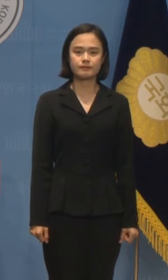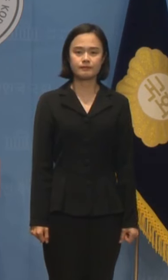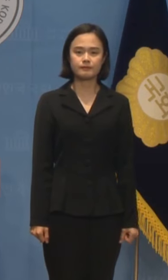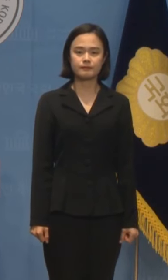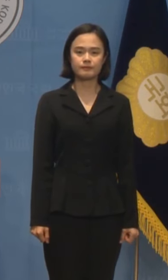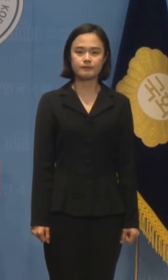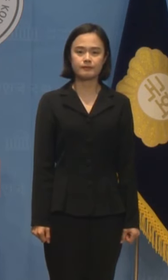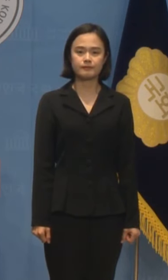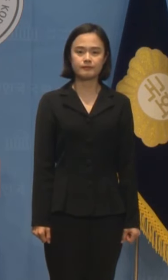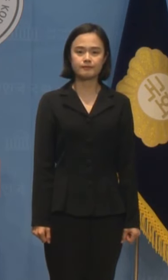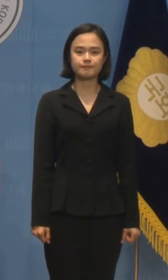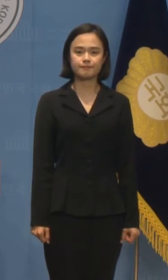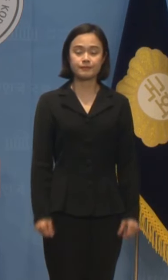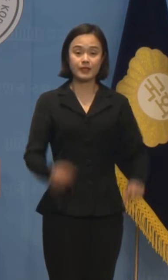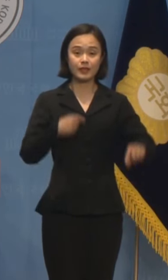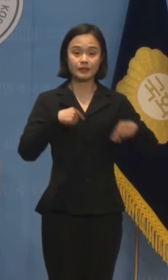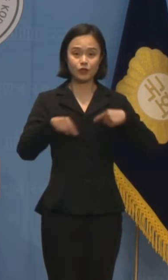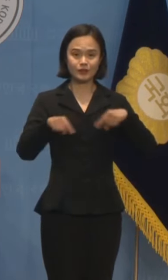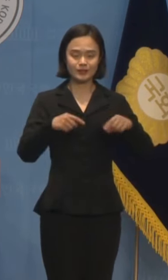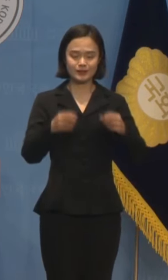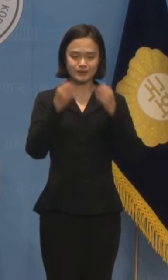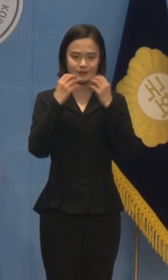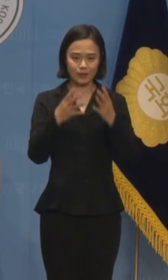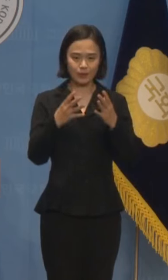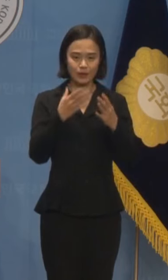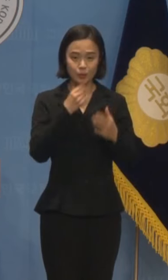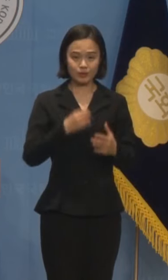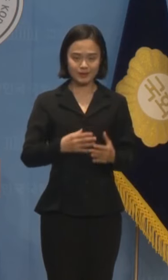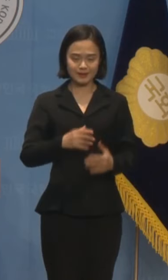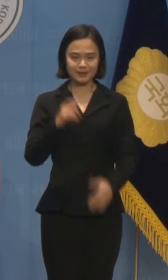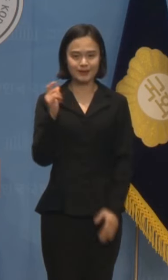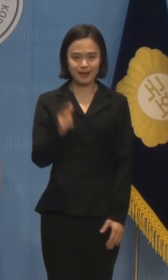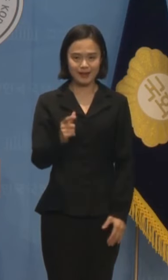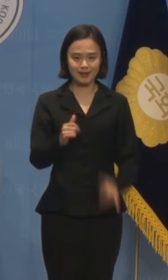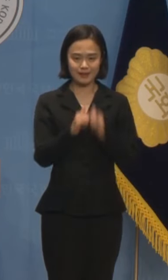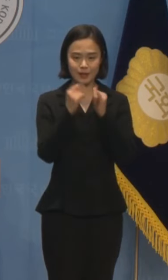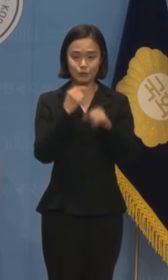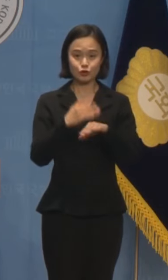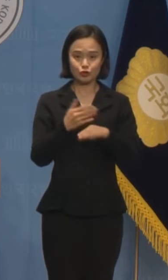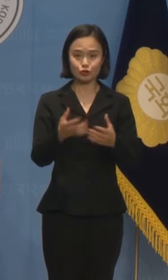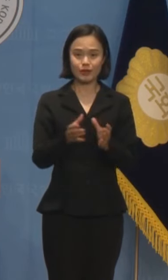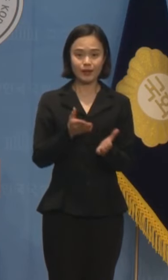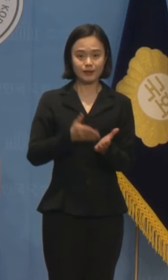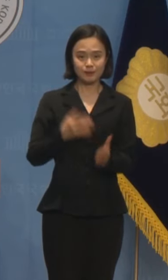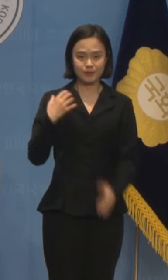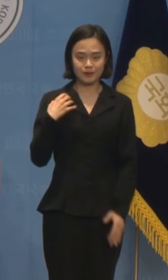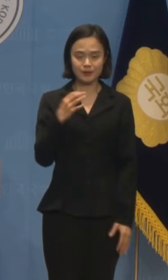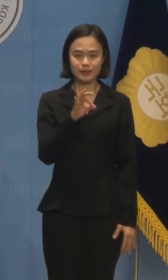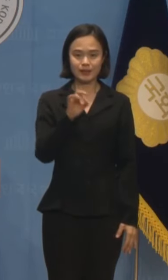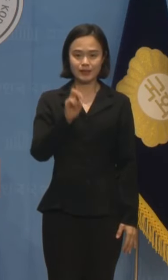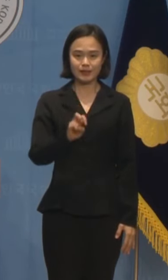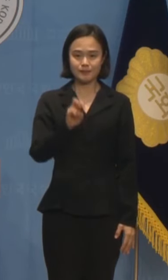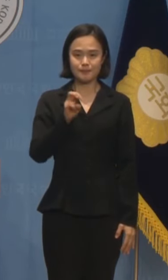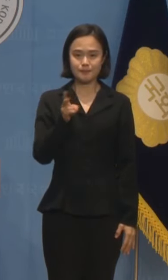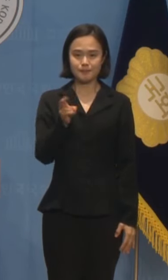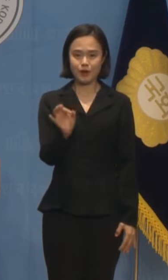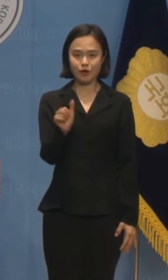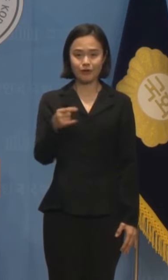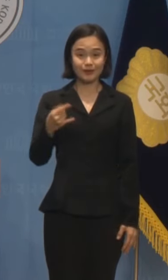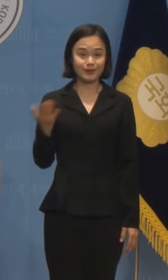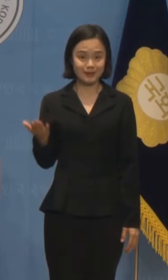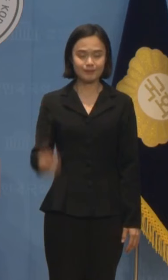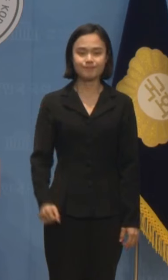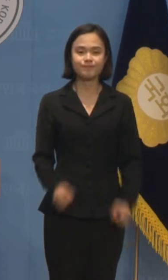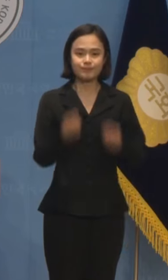정치를 새롭게 복지를 강하게 사회민주당 대변인 임명희입니다. 개혁신당